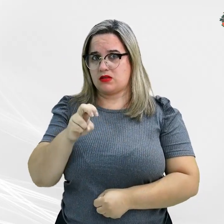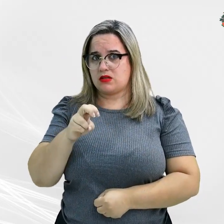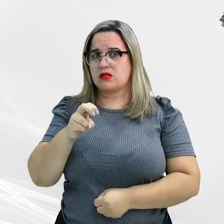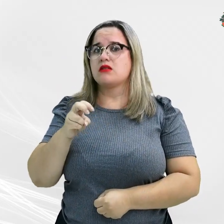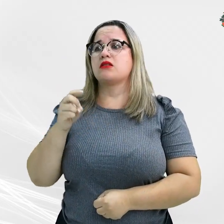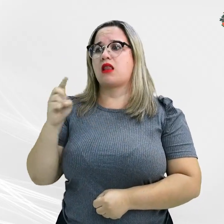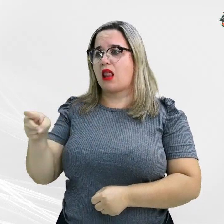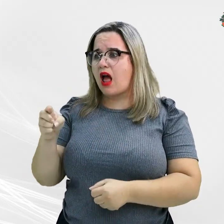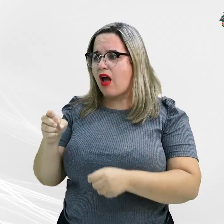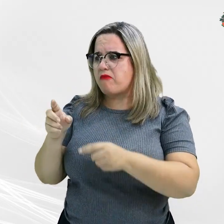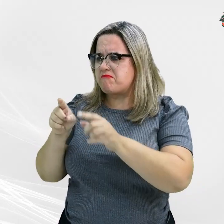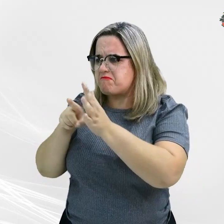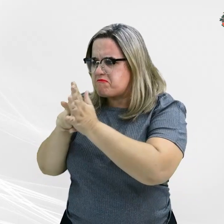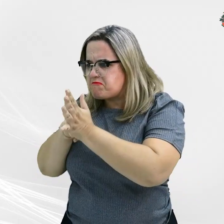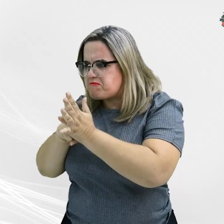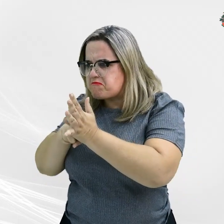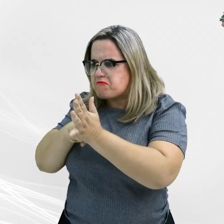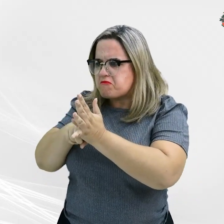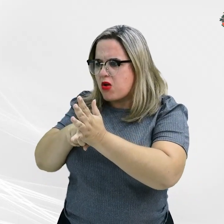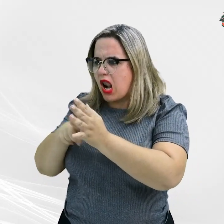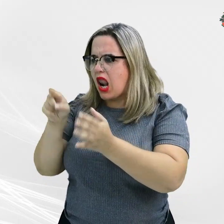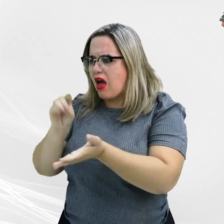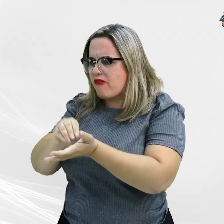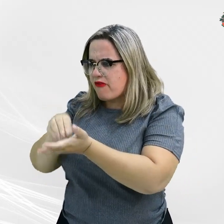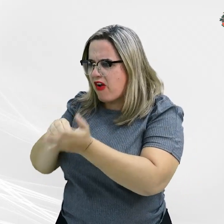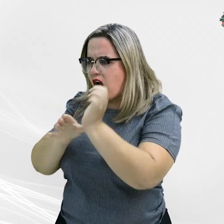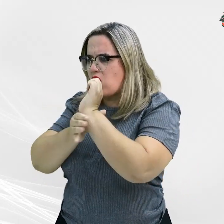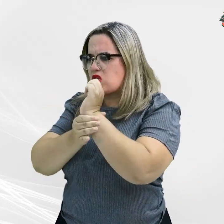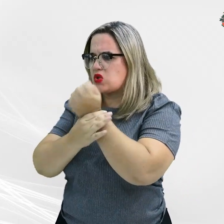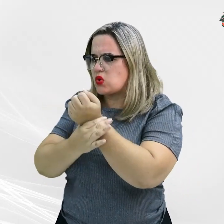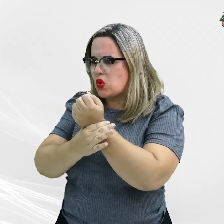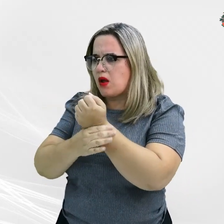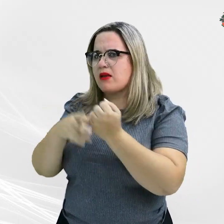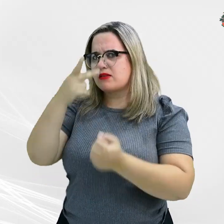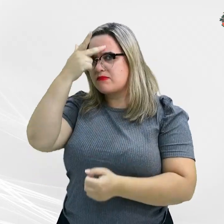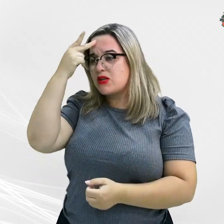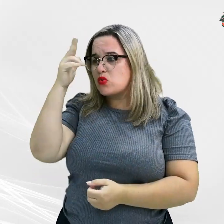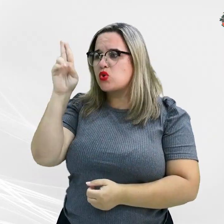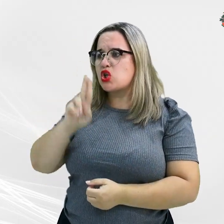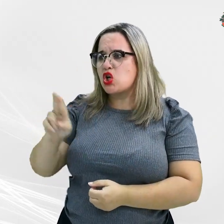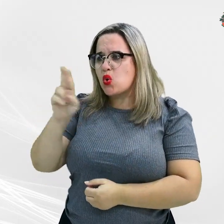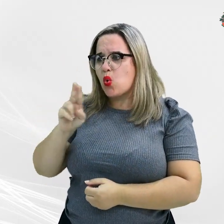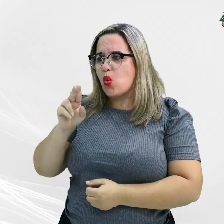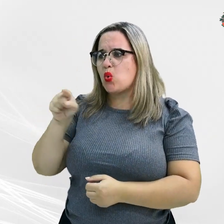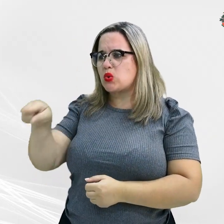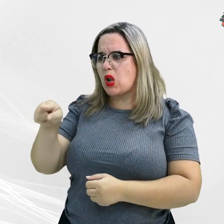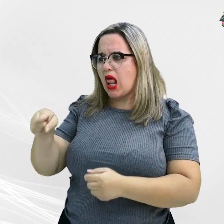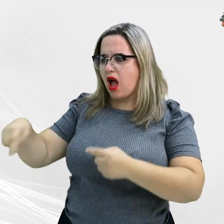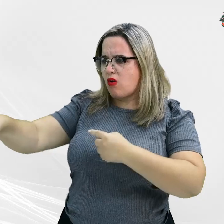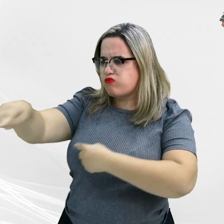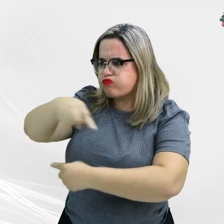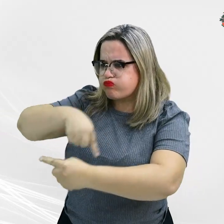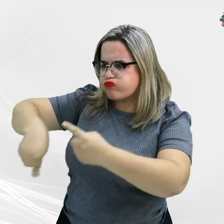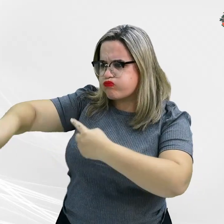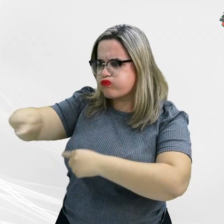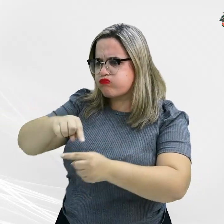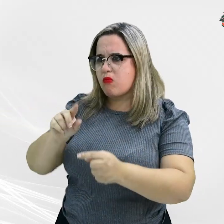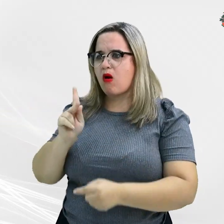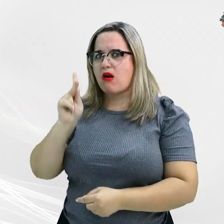construção do trevo de acesso à empresa CIB Minerais aos usuários da rodovia MT-130, no quilômetro 90, município de